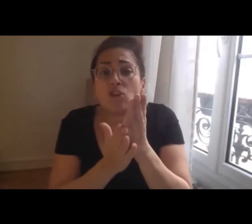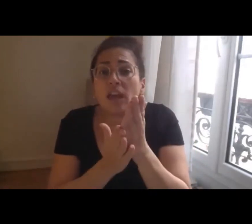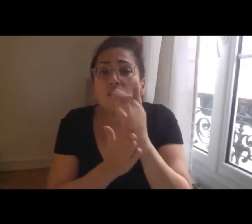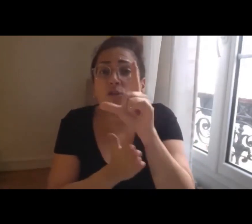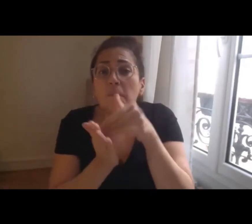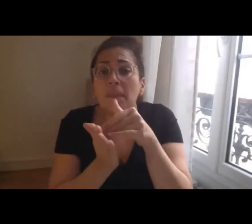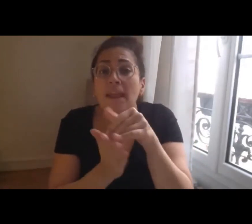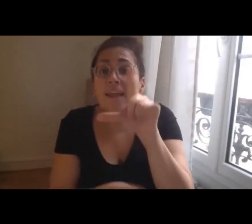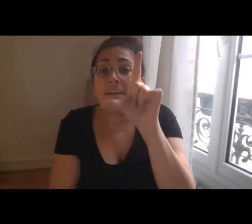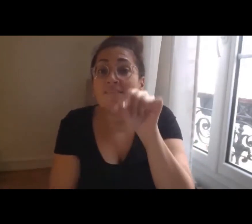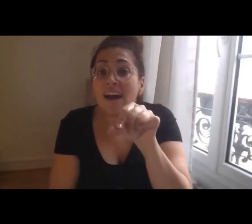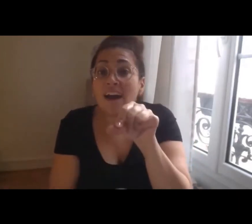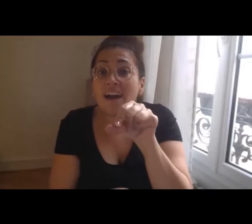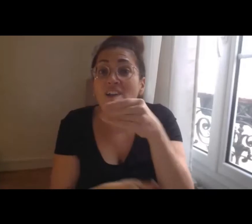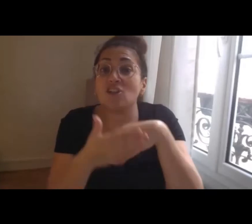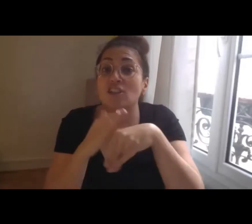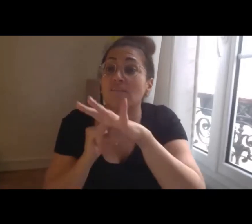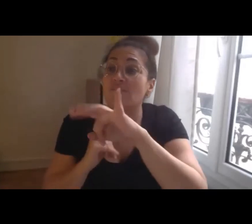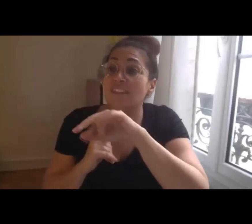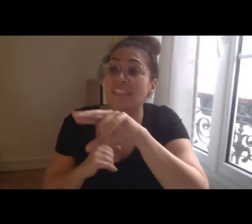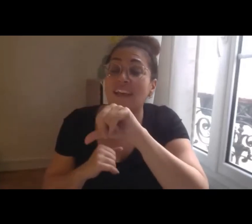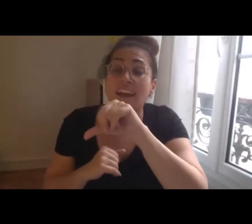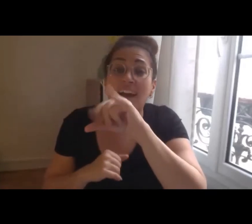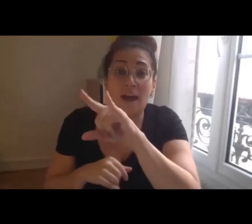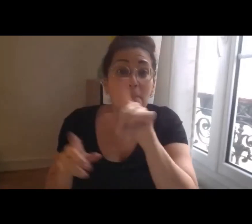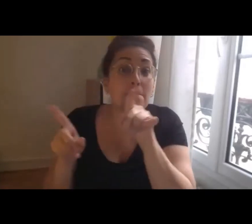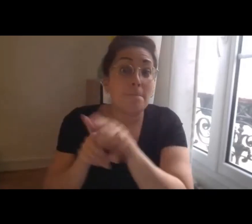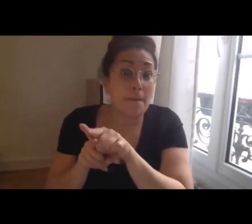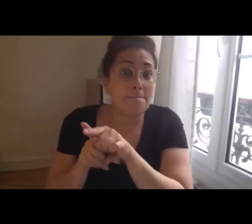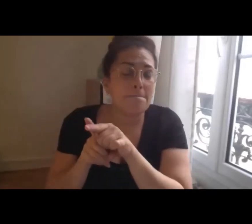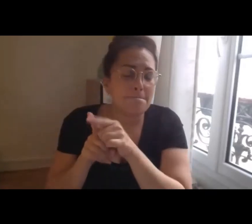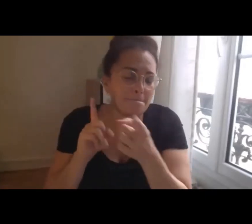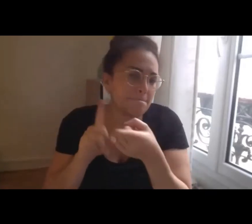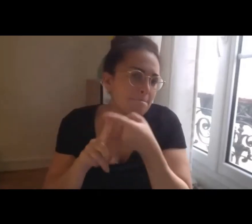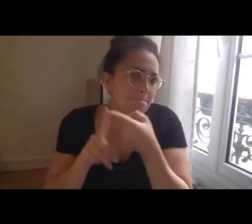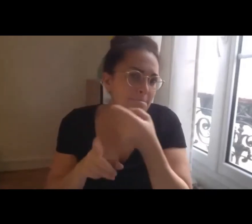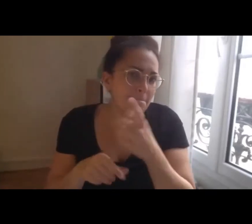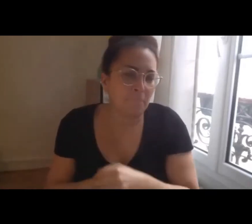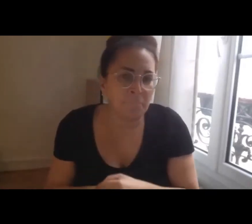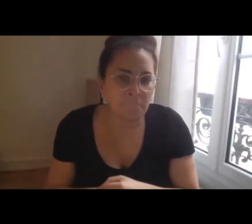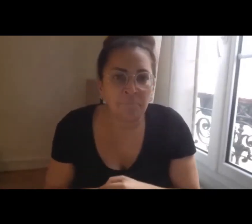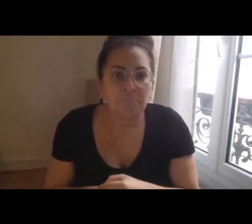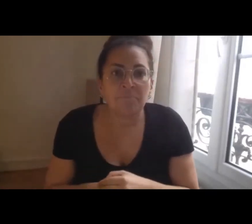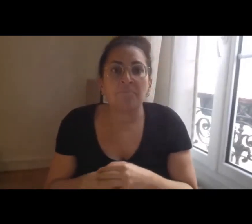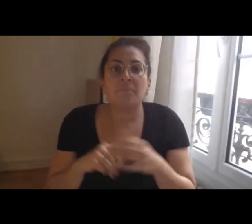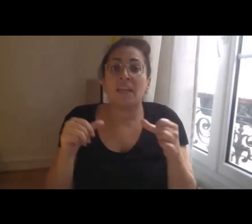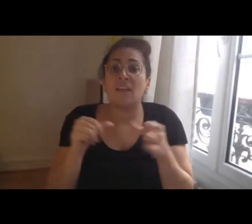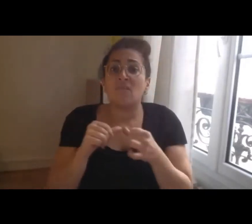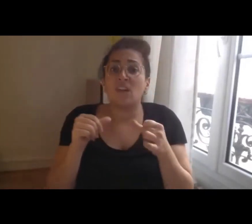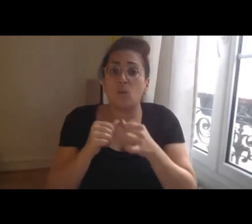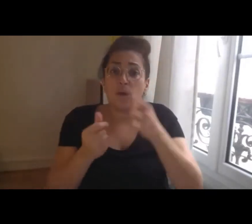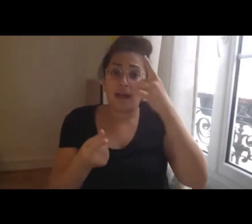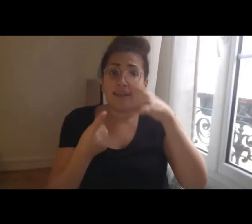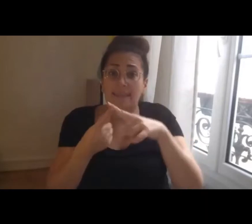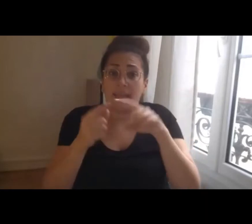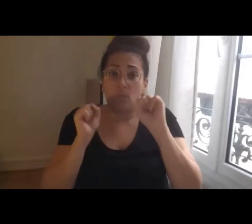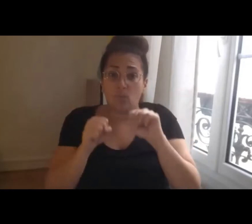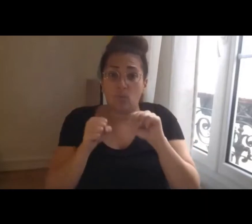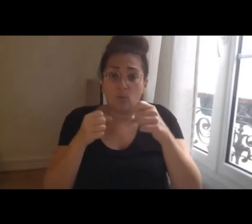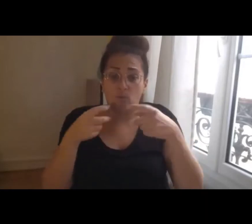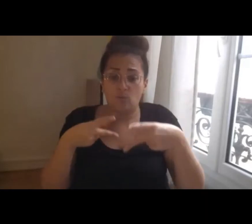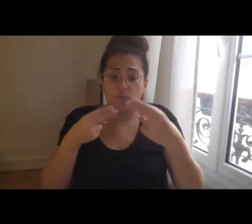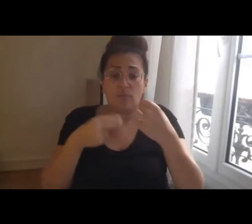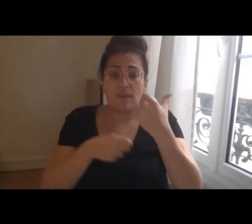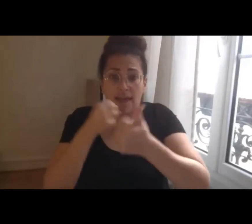importante. Alors, cette thématique clé, nous l'avons déclinée pour chaque année sur des thèmes plus